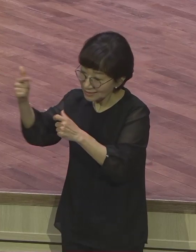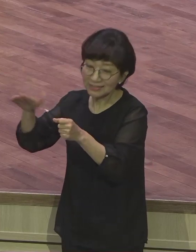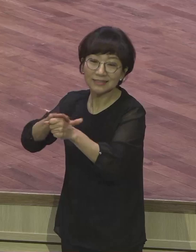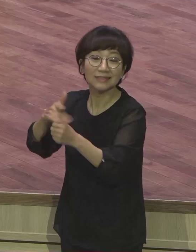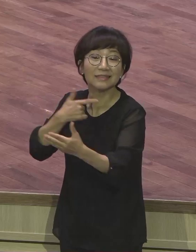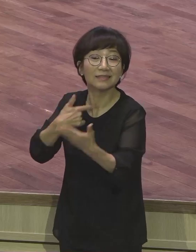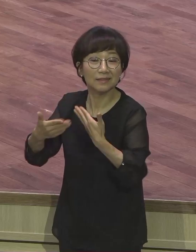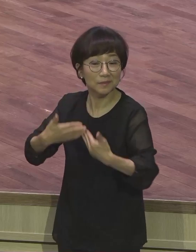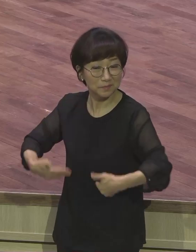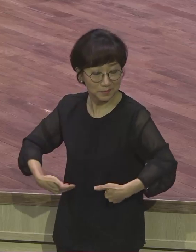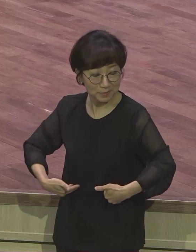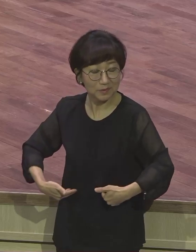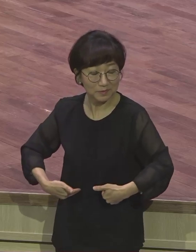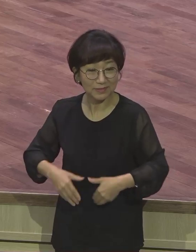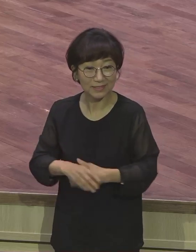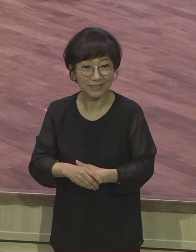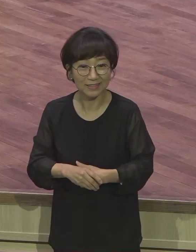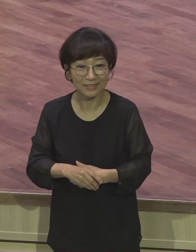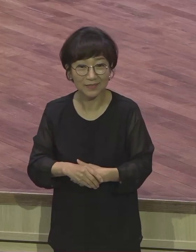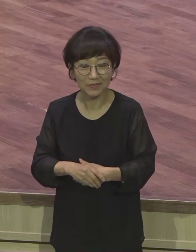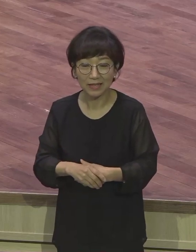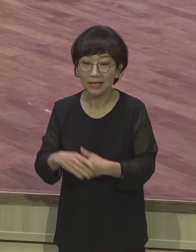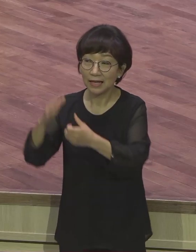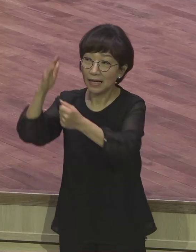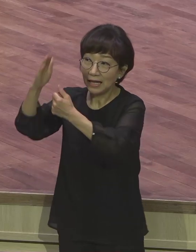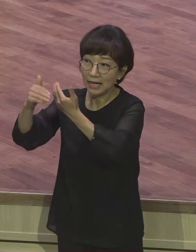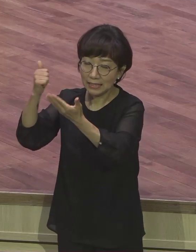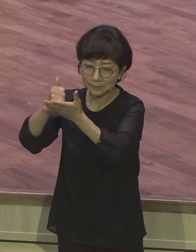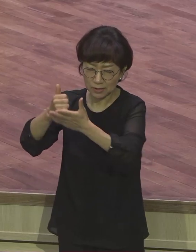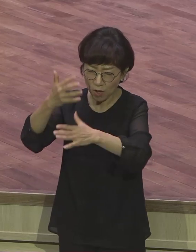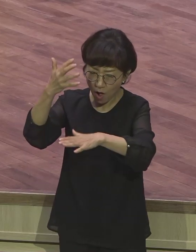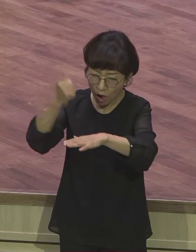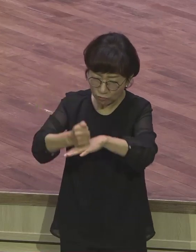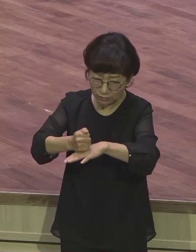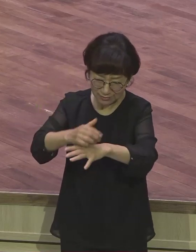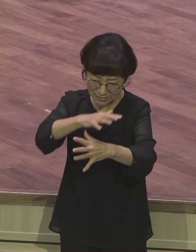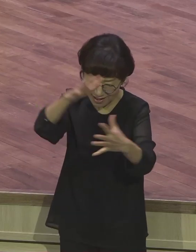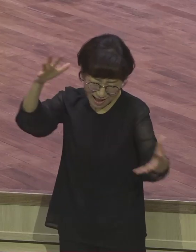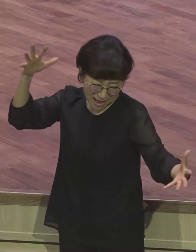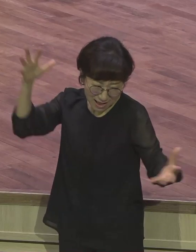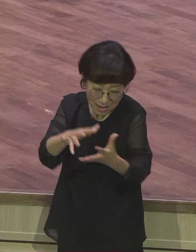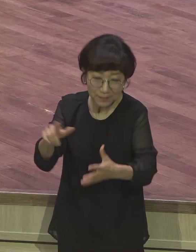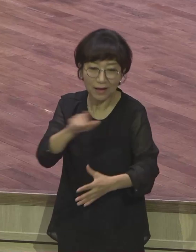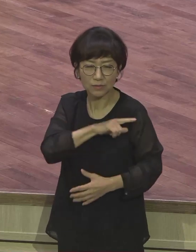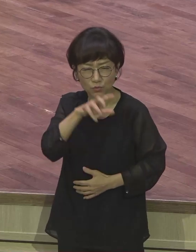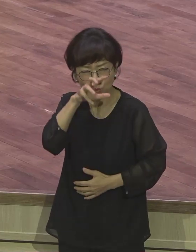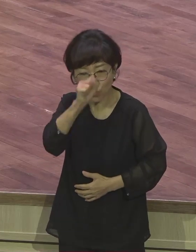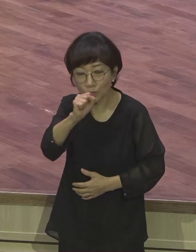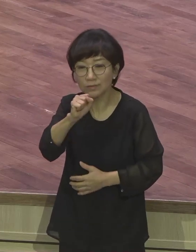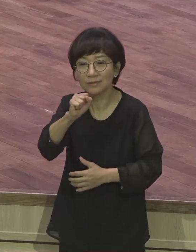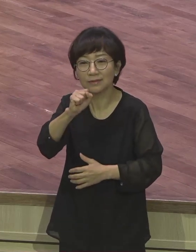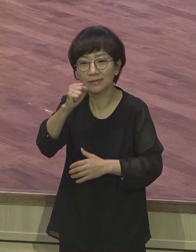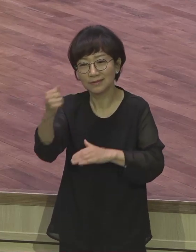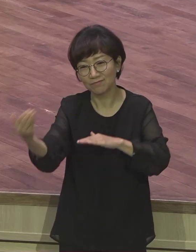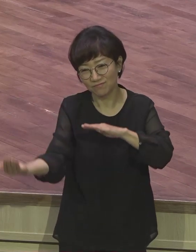궁극적으로 모든 것을 왜 합력해서 선을 이루시기 때문에 모두 하나님의 합력해서 다